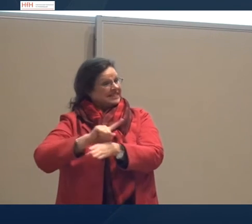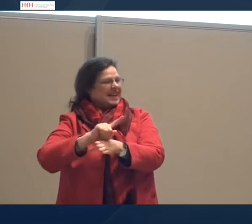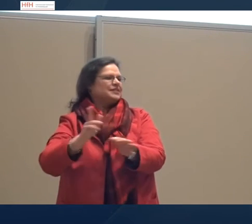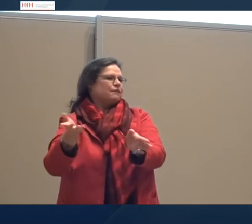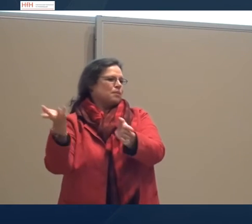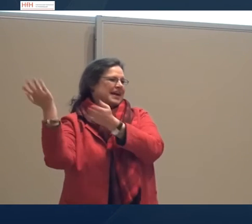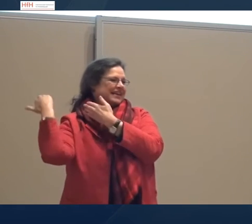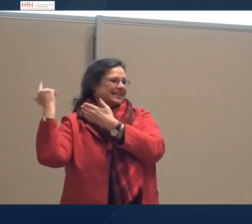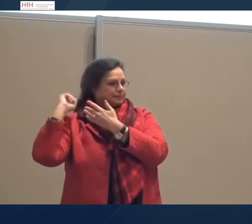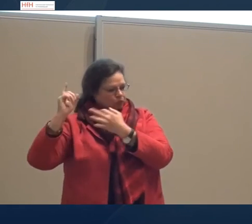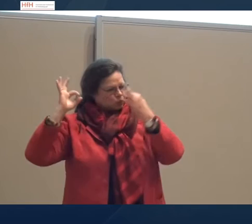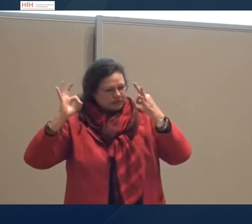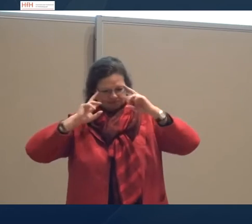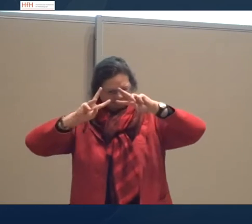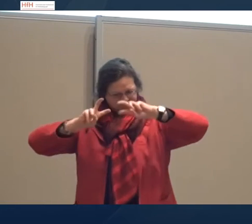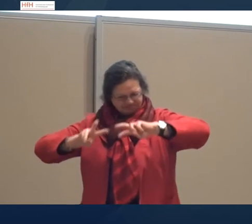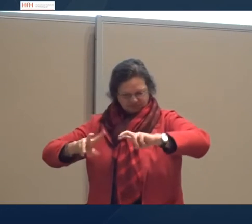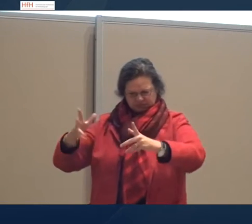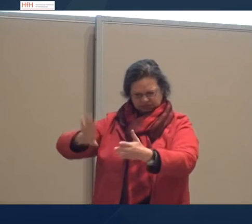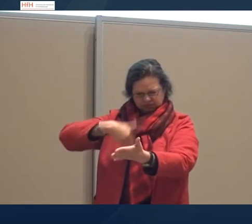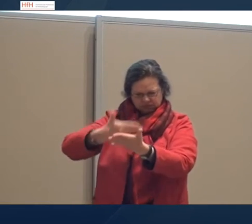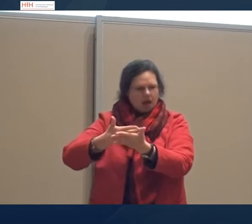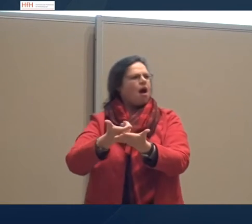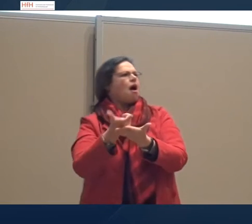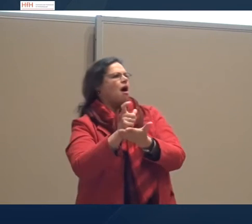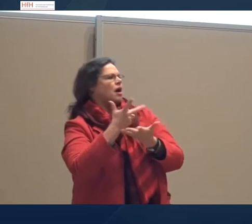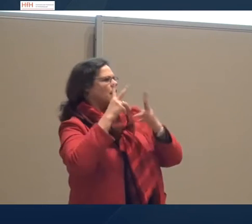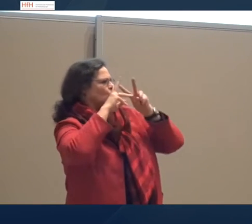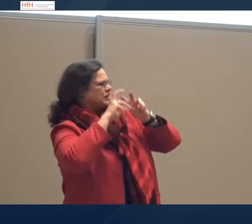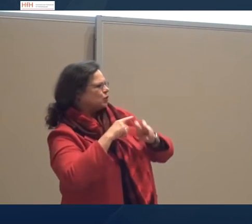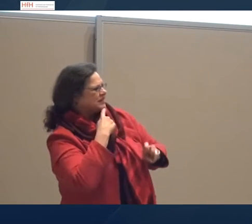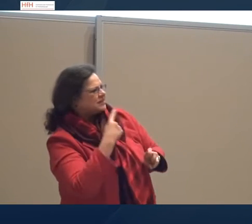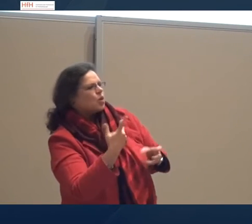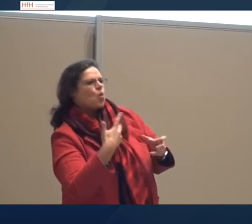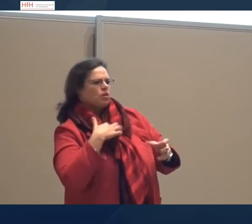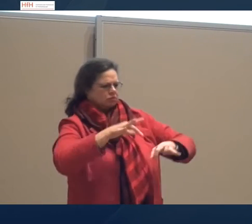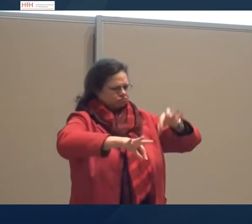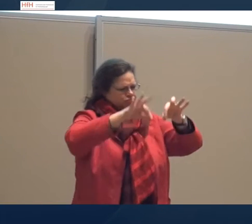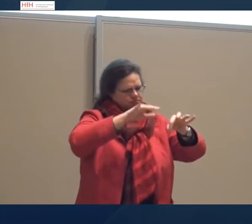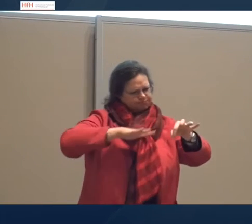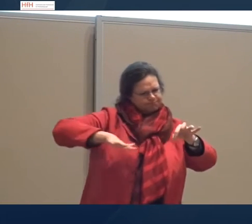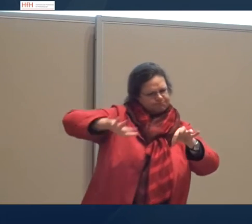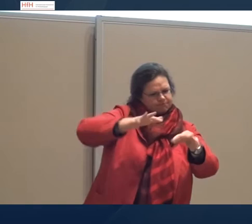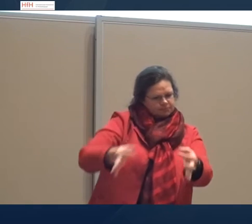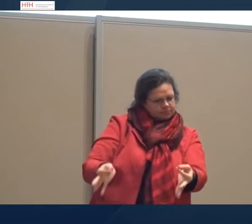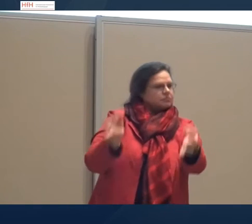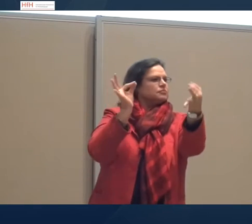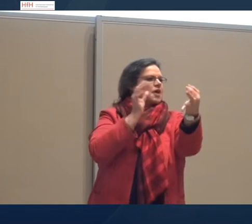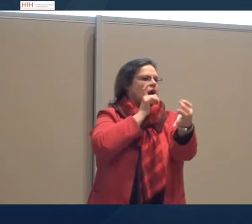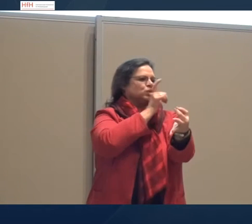das so. Diese Zeiten sind vorbei. Wir brauchen wissenschaftlich fundierte Grundlagen und Argumente, um zu sagen, das sind